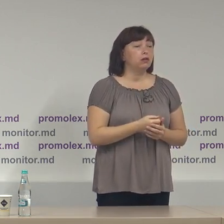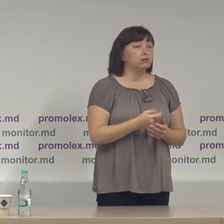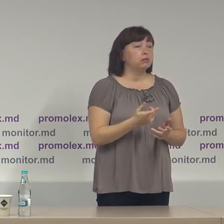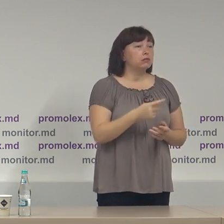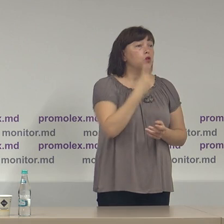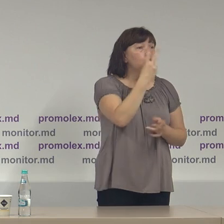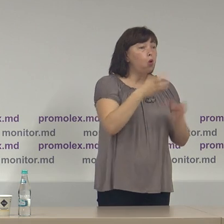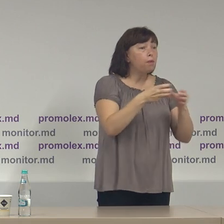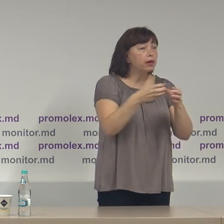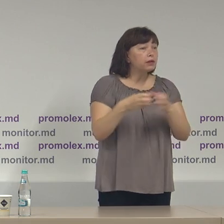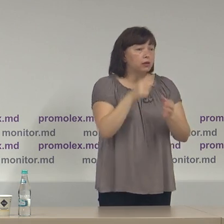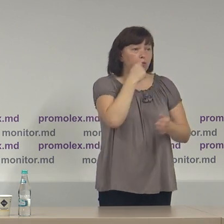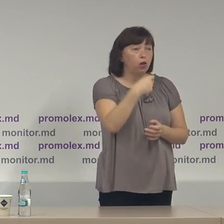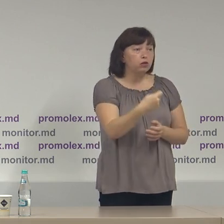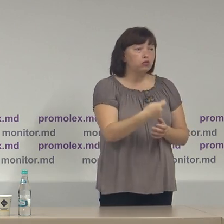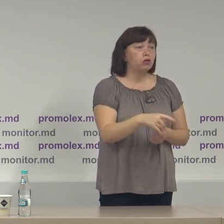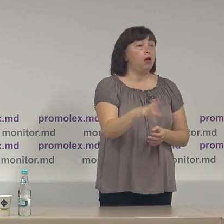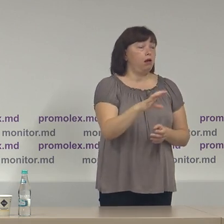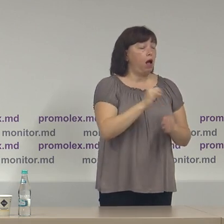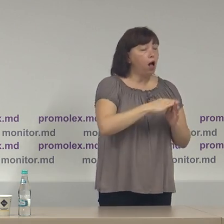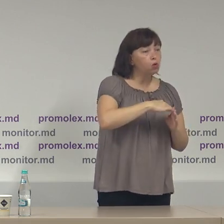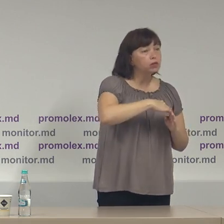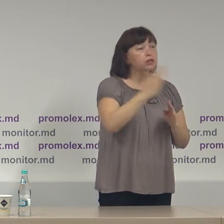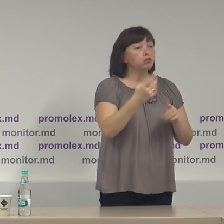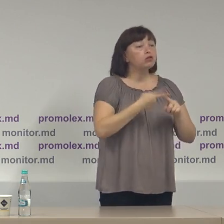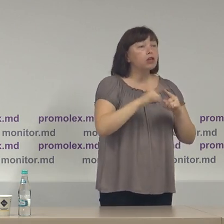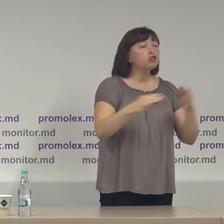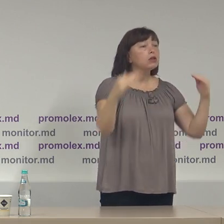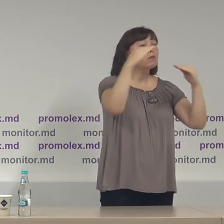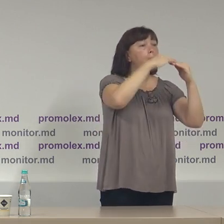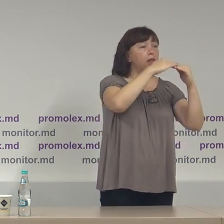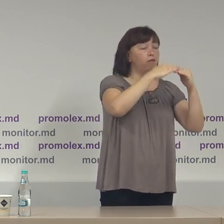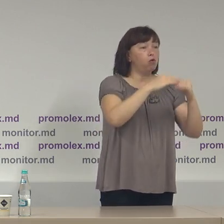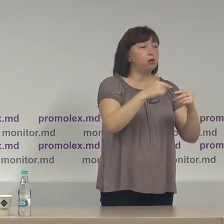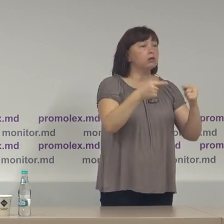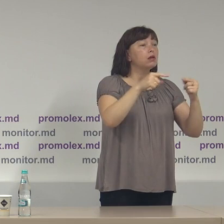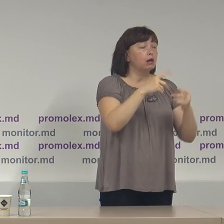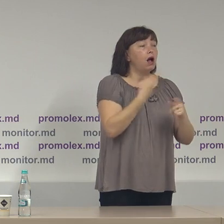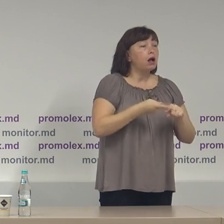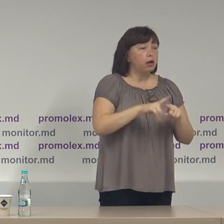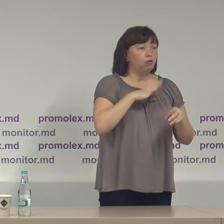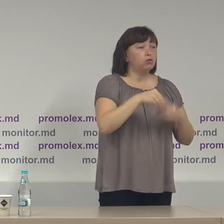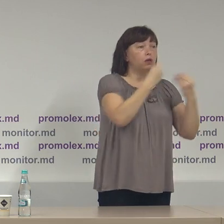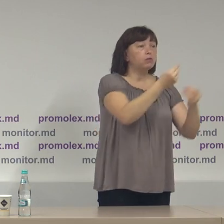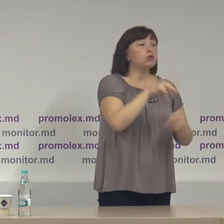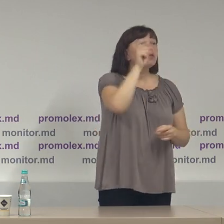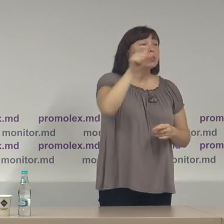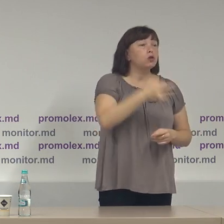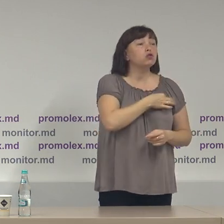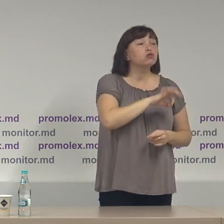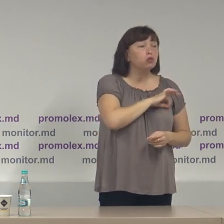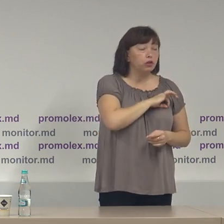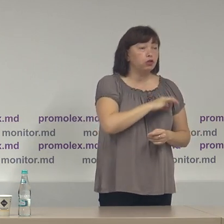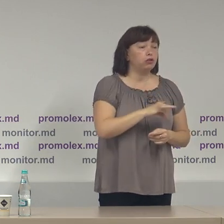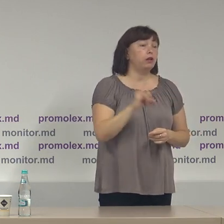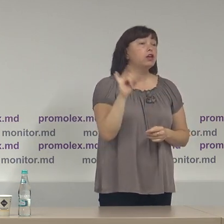puțin două partidii politice au depășit acel plafon stabilit pentru persoanele juridice și au